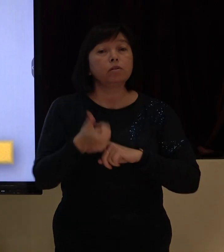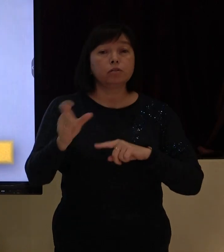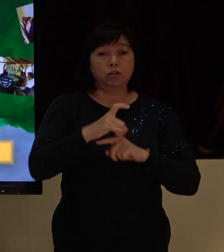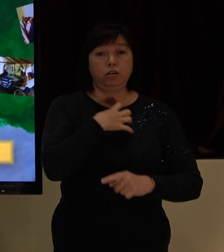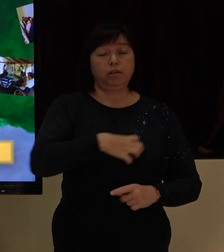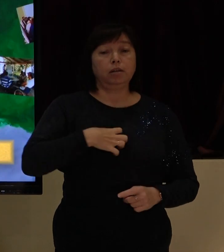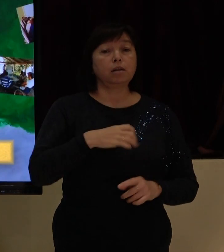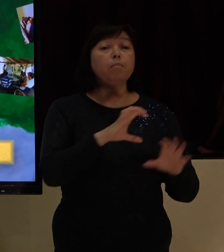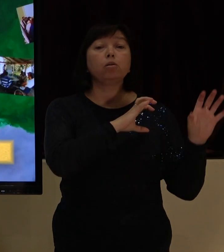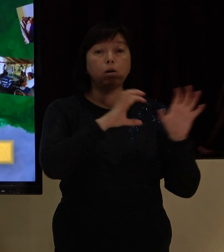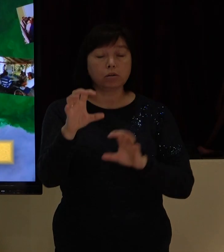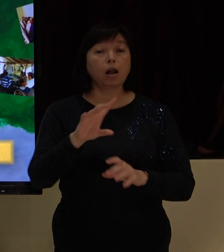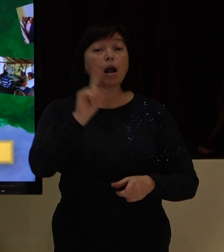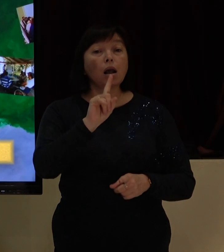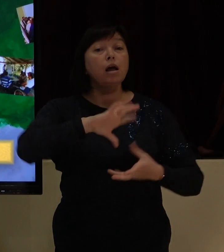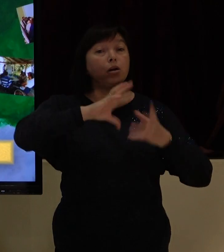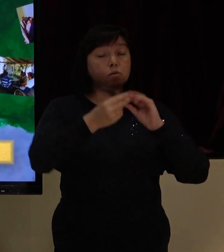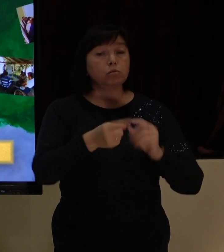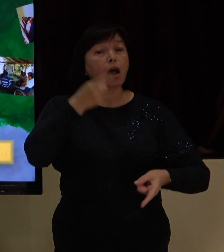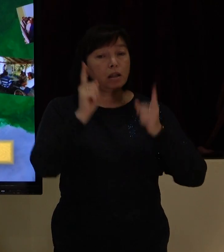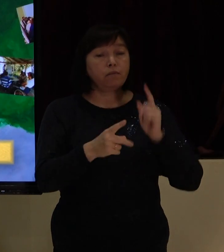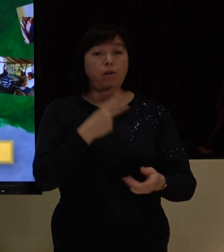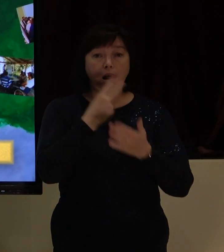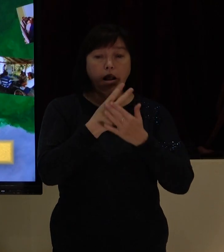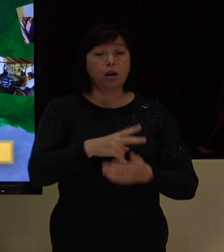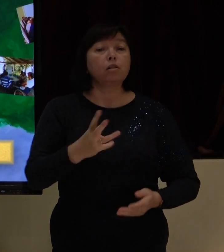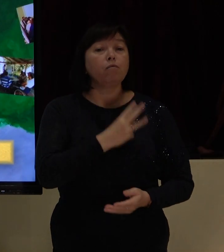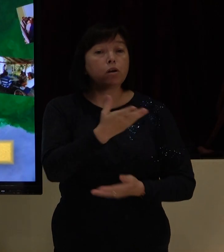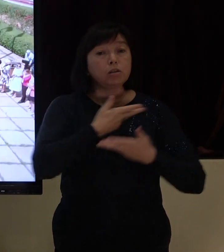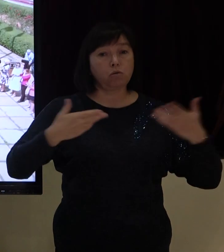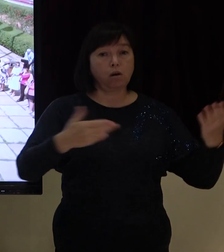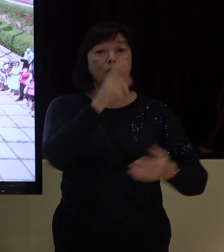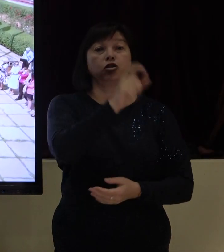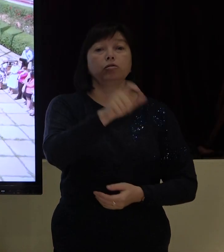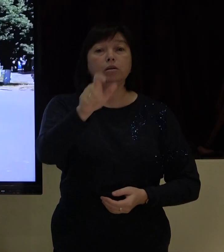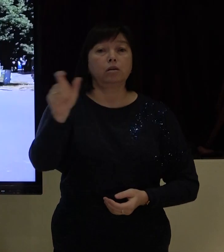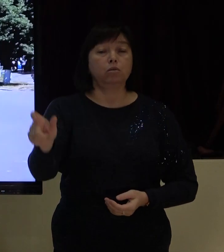esențiale pentru a asigura că rezultatul reflectă cu adevărat voința noastră a citățenilor.